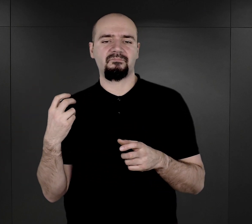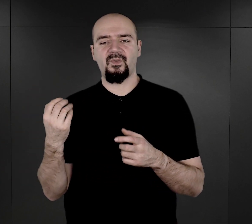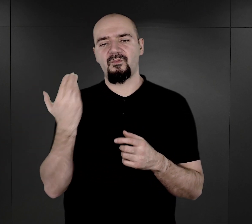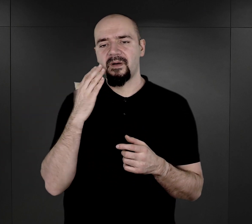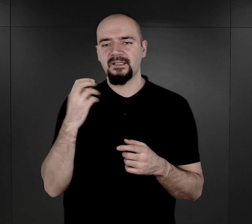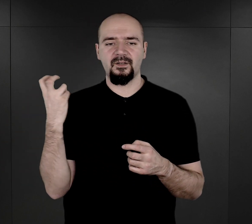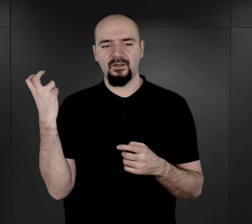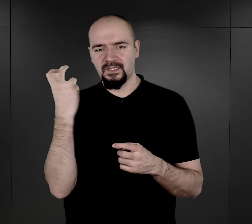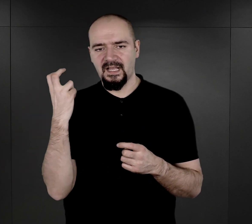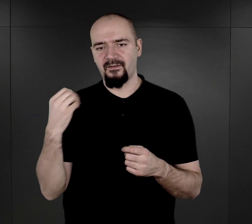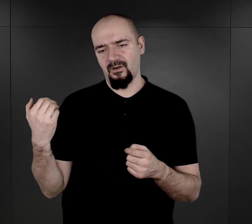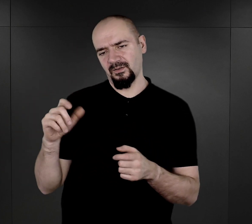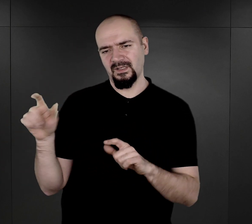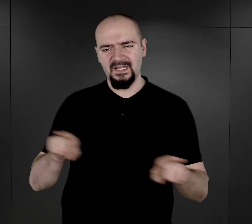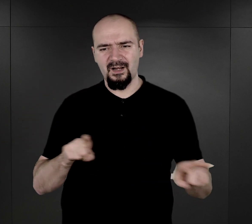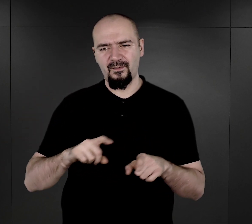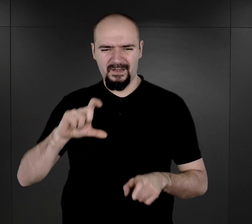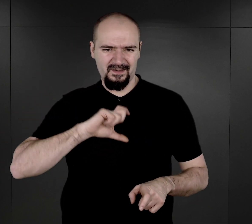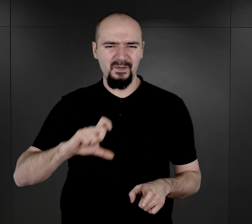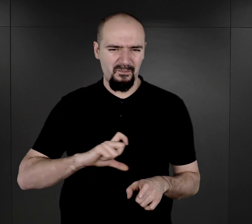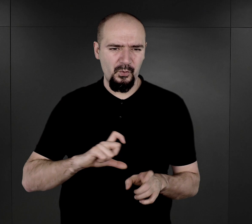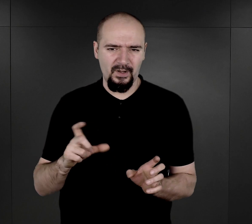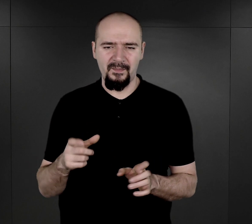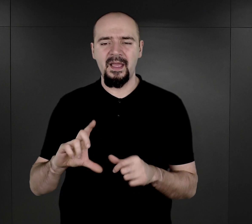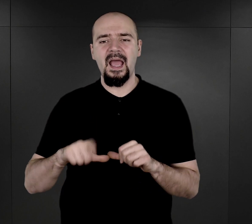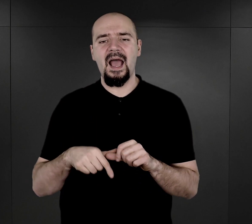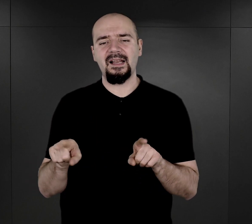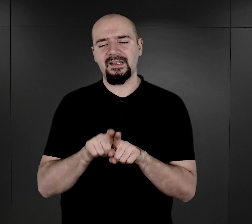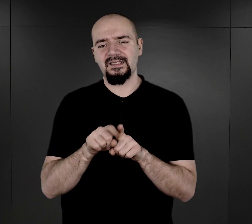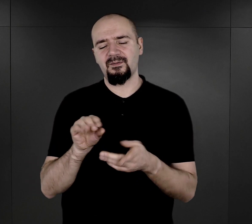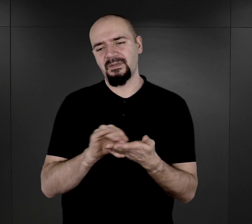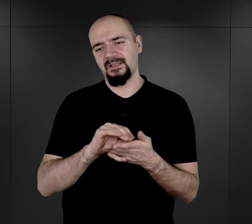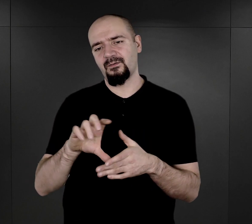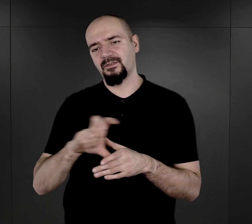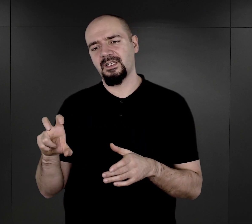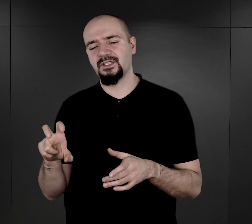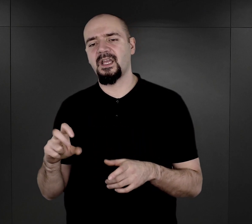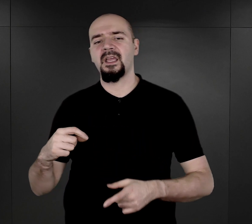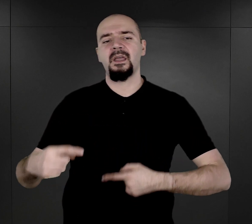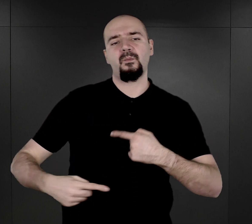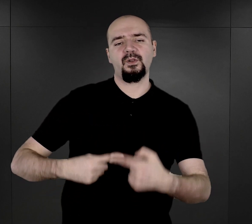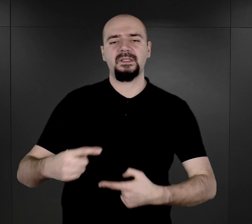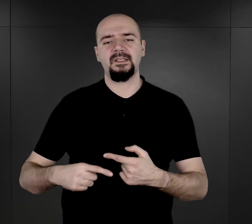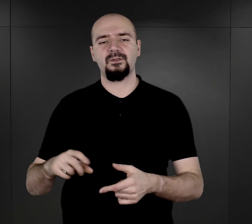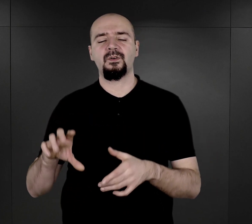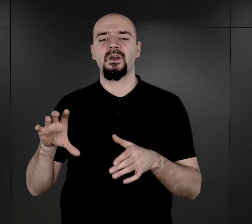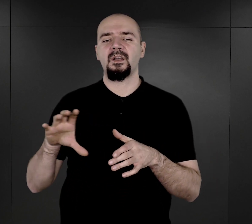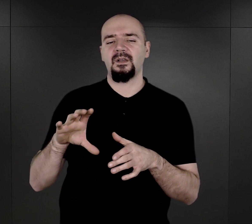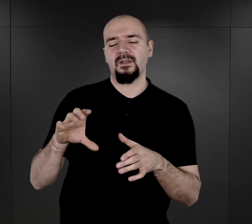Pisarską, Schreibstubą na tym odcinku, ale również pisał w trakcie procesu. W związku z tym swoje zaangażowanie